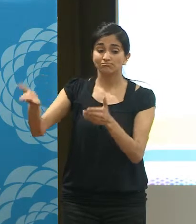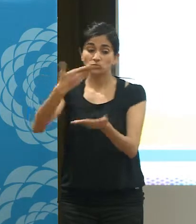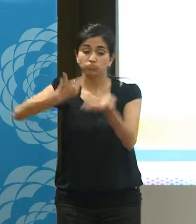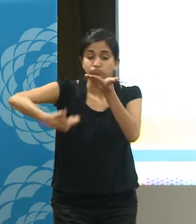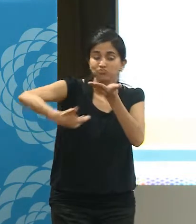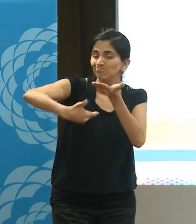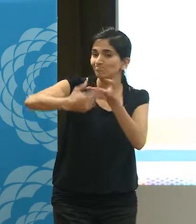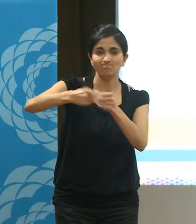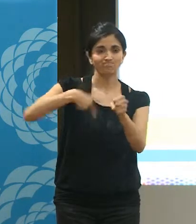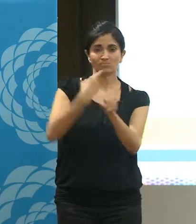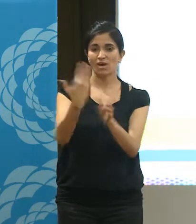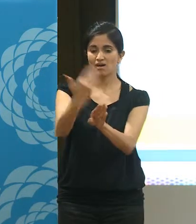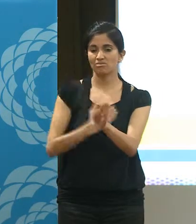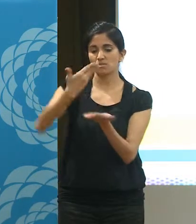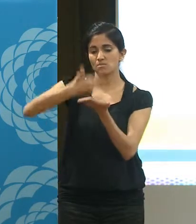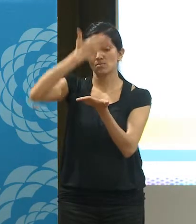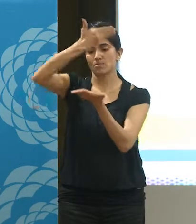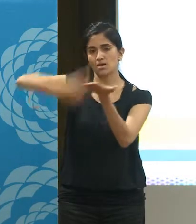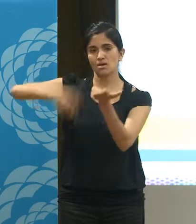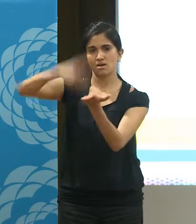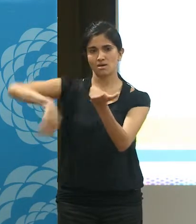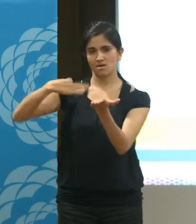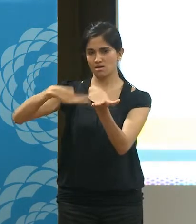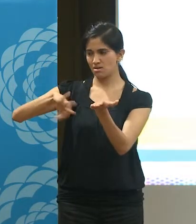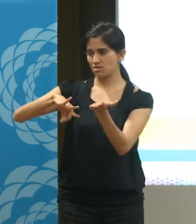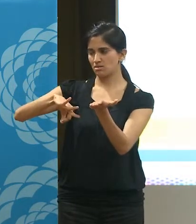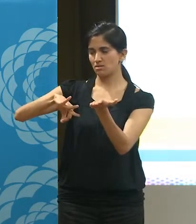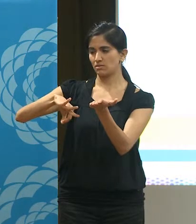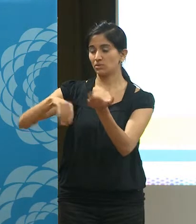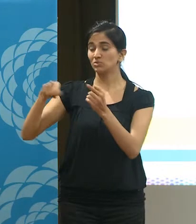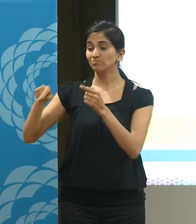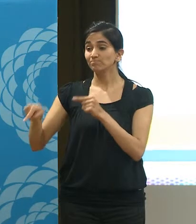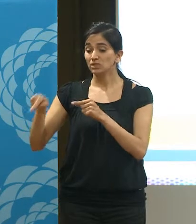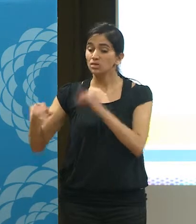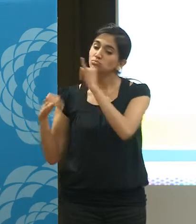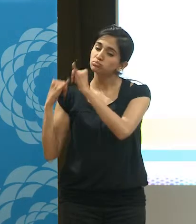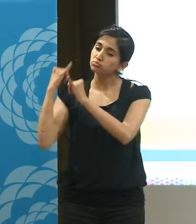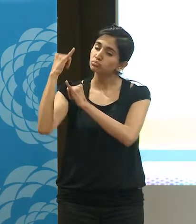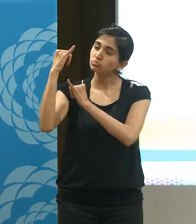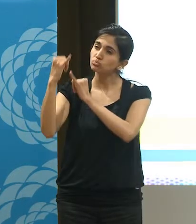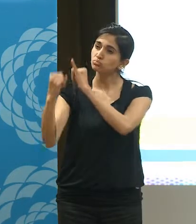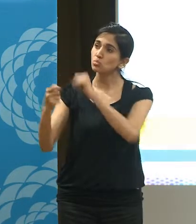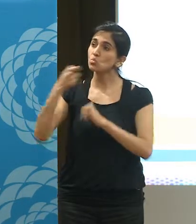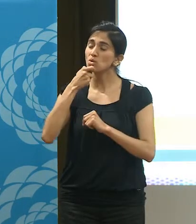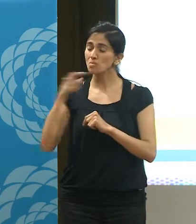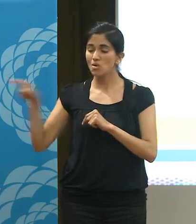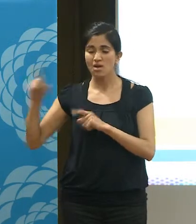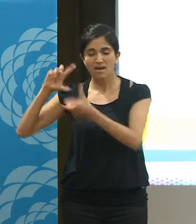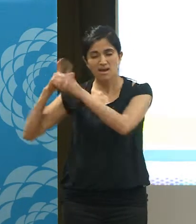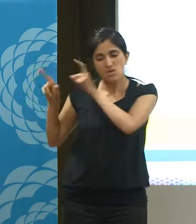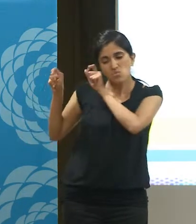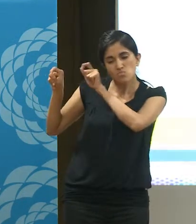¿Por qué cuento todo esto? Yo sé que este no es el lugar para contarlo, sin embargo lo cuento porque es un ejemplo de experiencia popular.